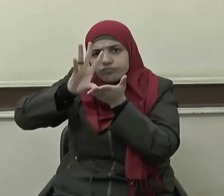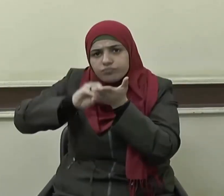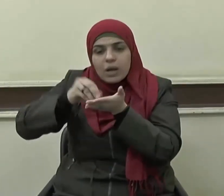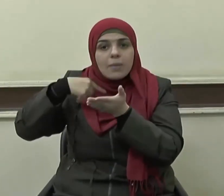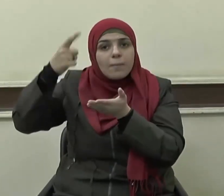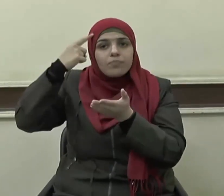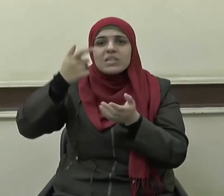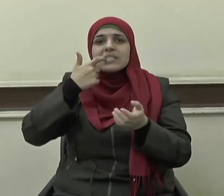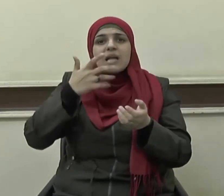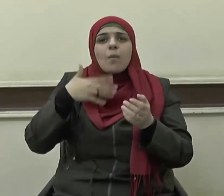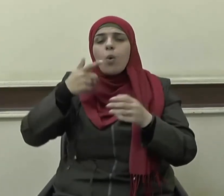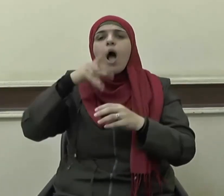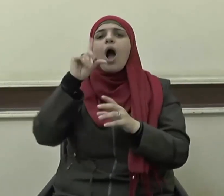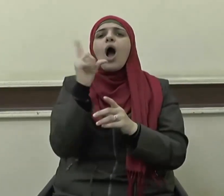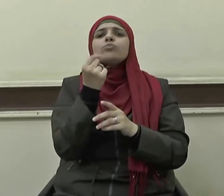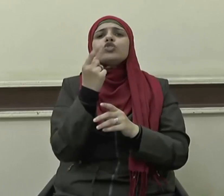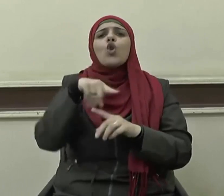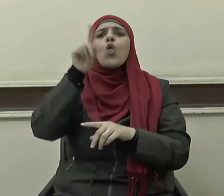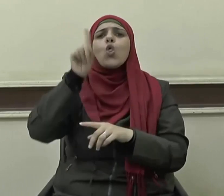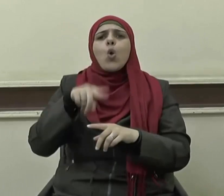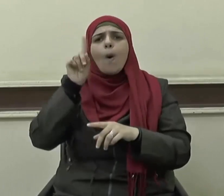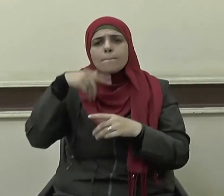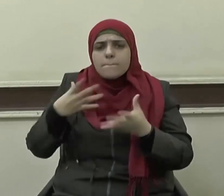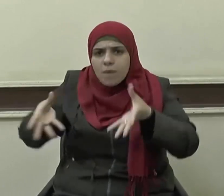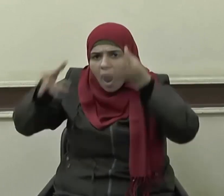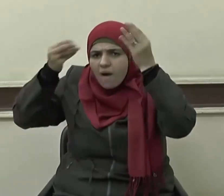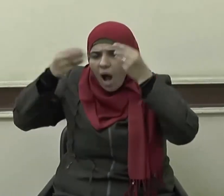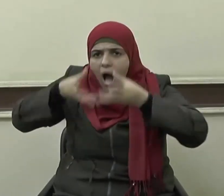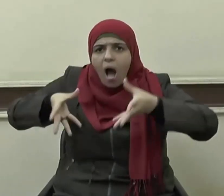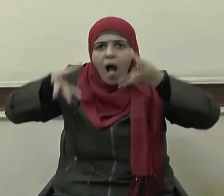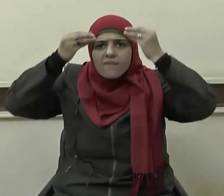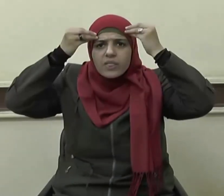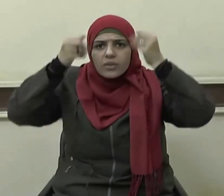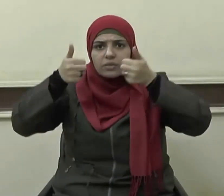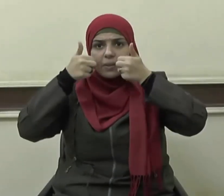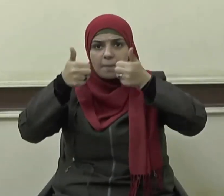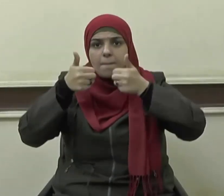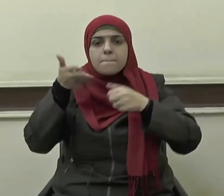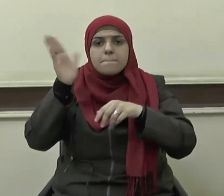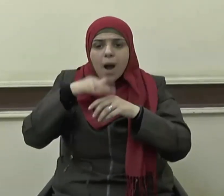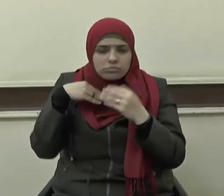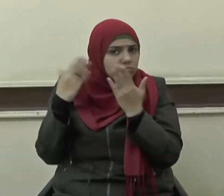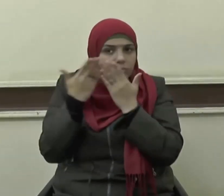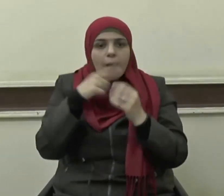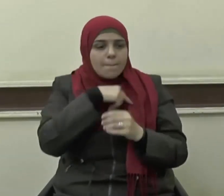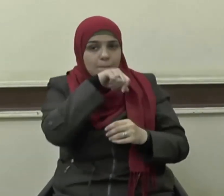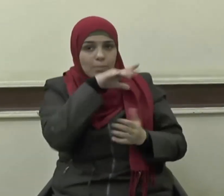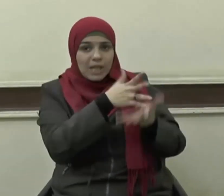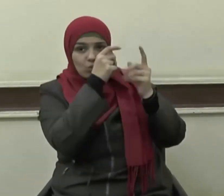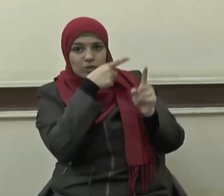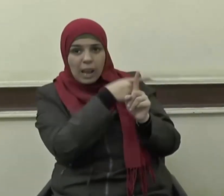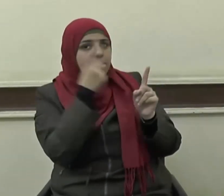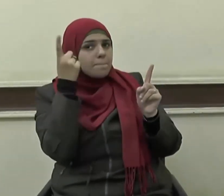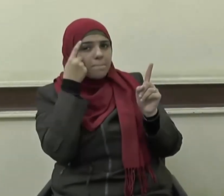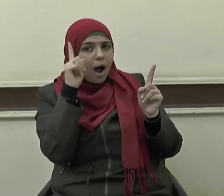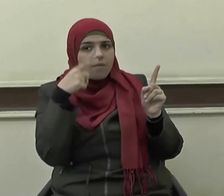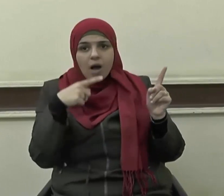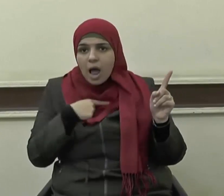عشرة ليلة حتى حذقته وكنت أقرأ له كتبهم إذا كتبوا إليه